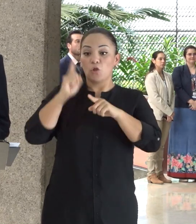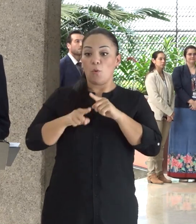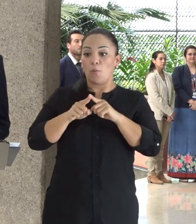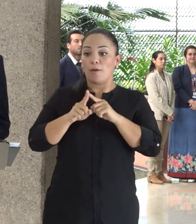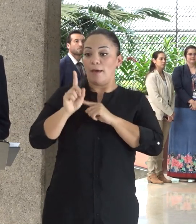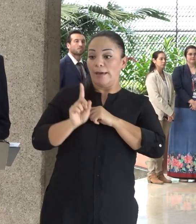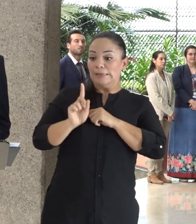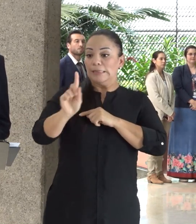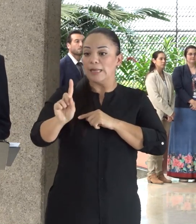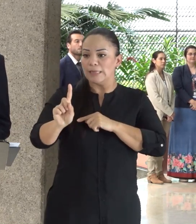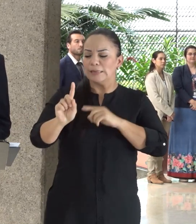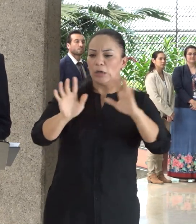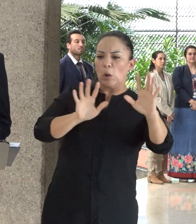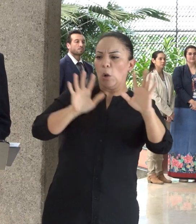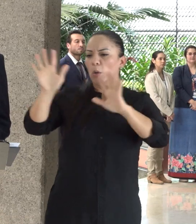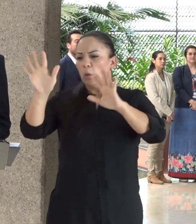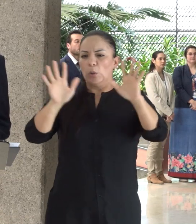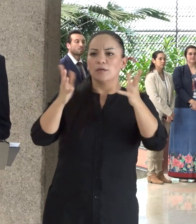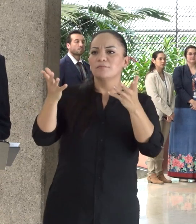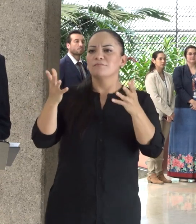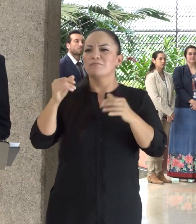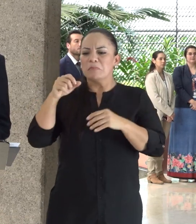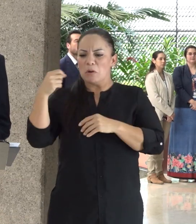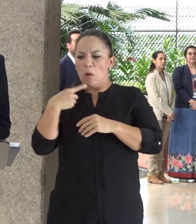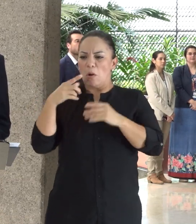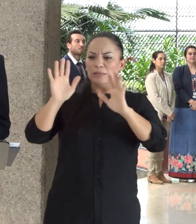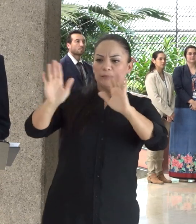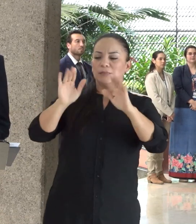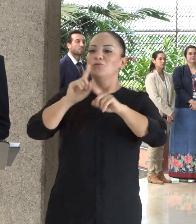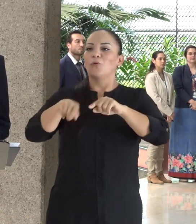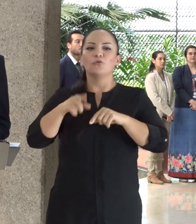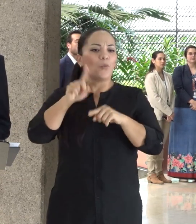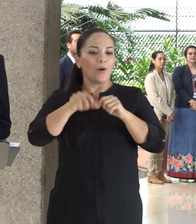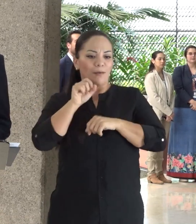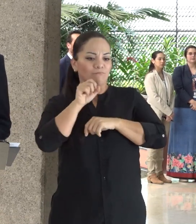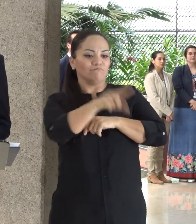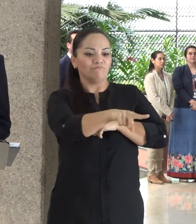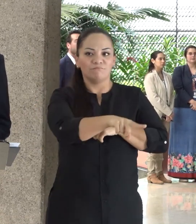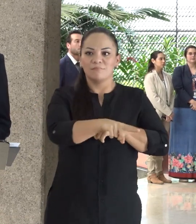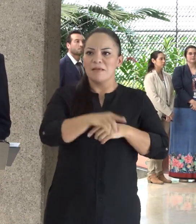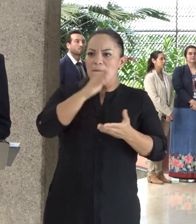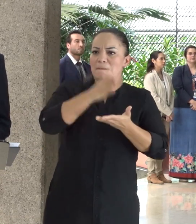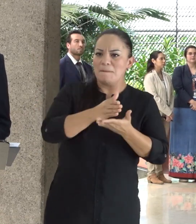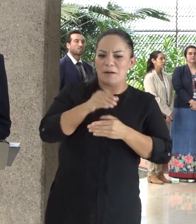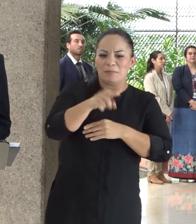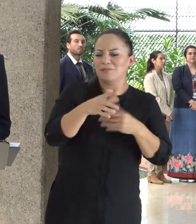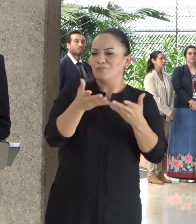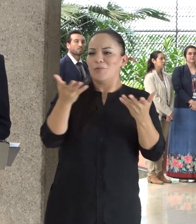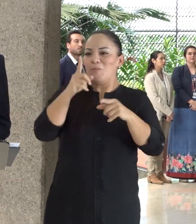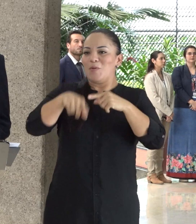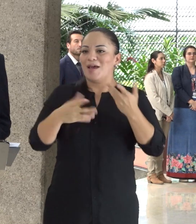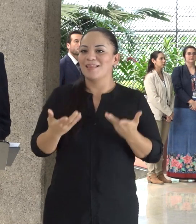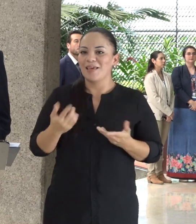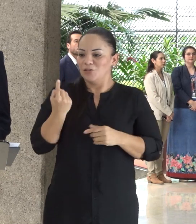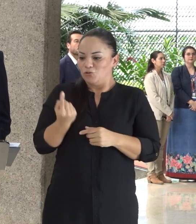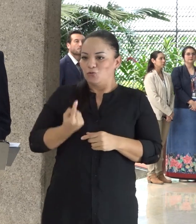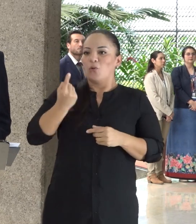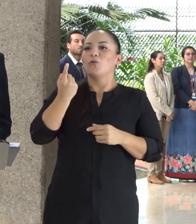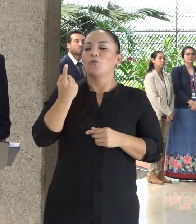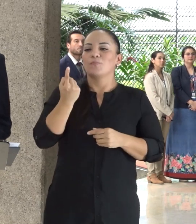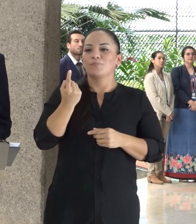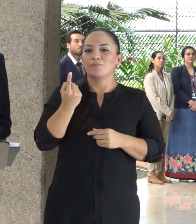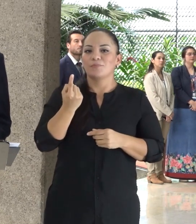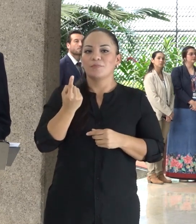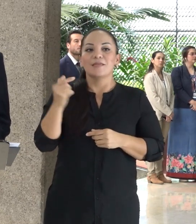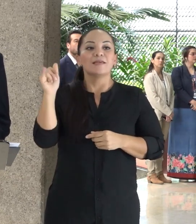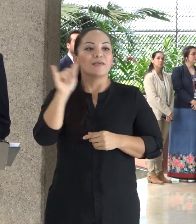y atajar los goles al mismo tiempo. No puede patear el penal y atajarlo. A la vez, y por la misma